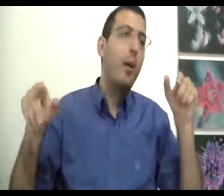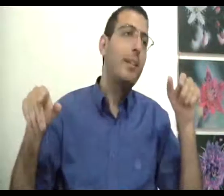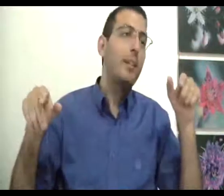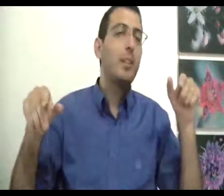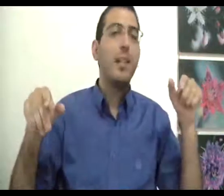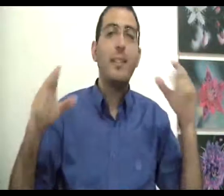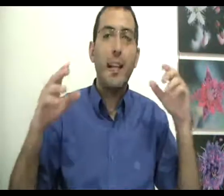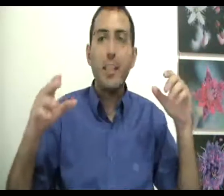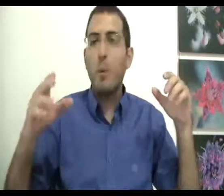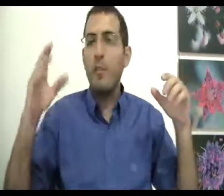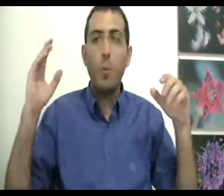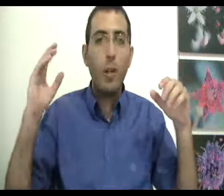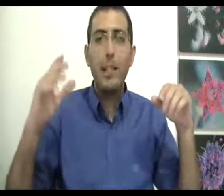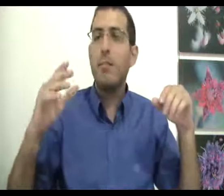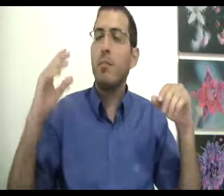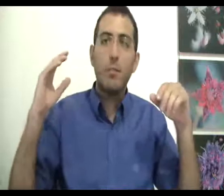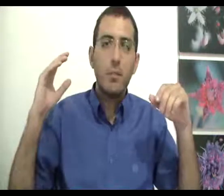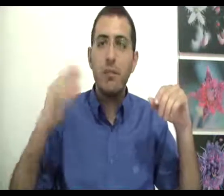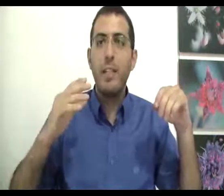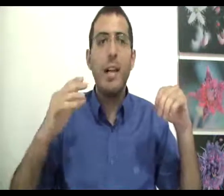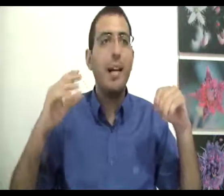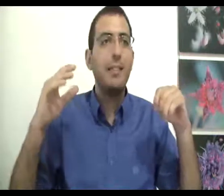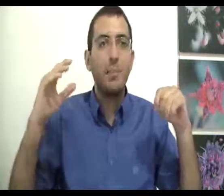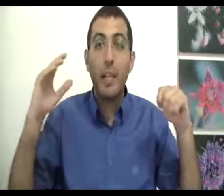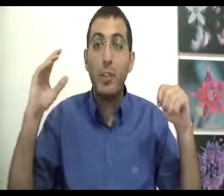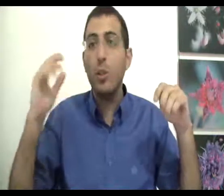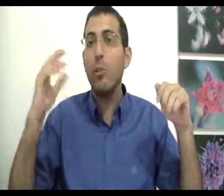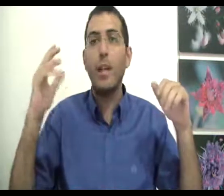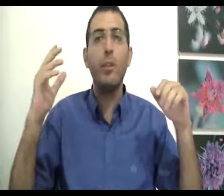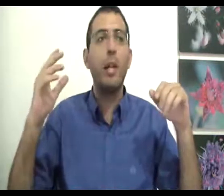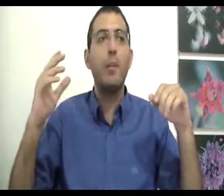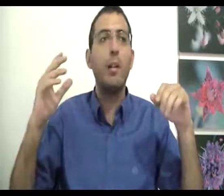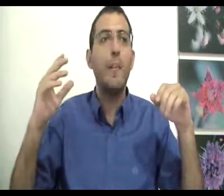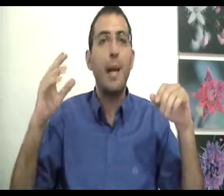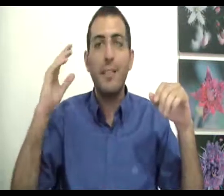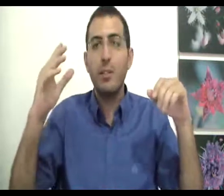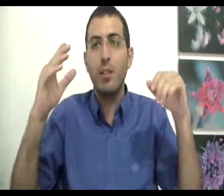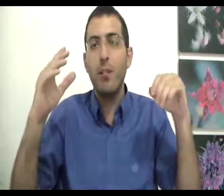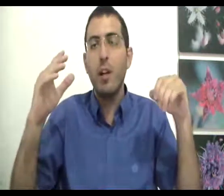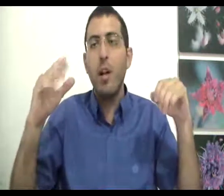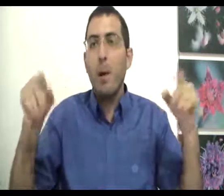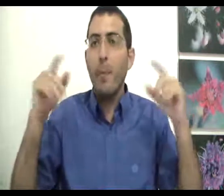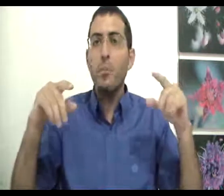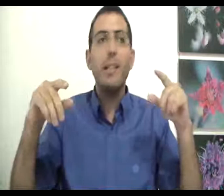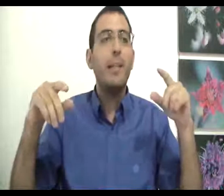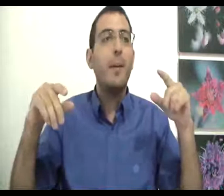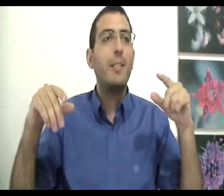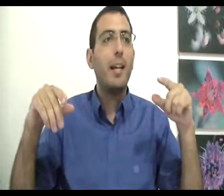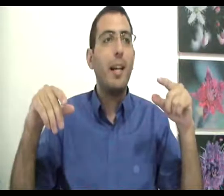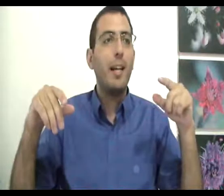כדי זה שצריך להתעקש באופן מוחלט ונחרץ בקיצוניות הכי גדולה בעולם עד הסוף, בו זמנית גם כן צריך